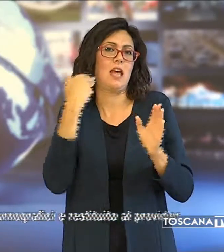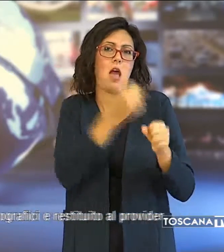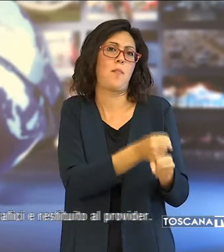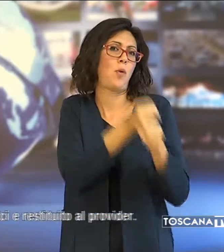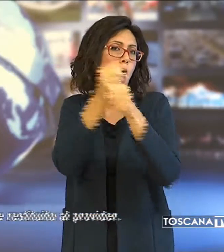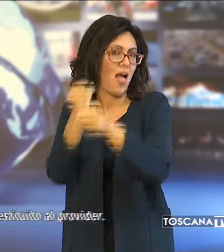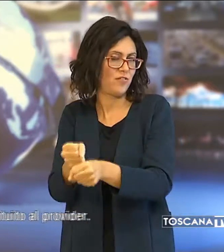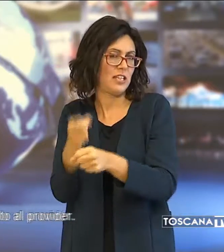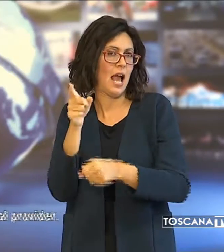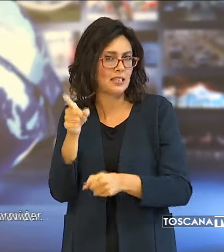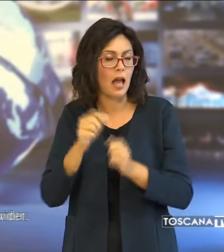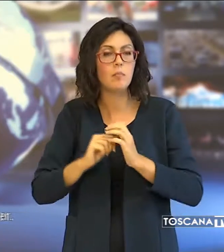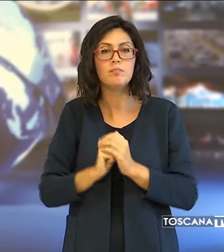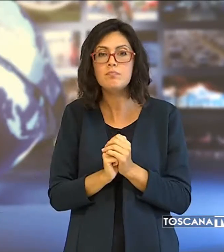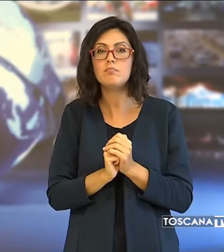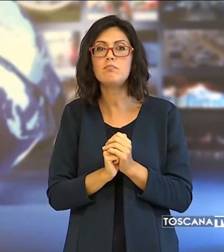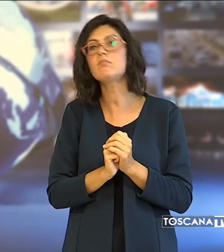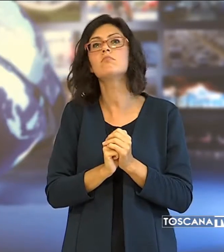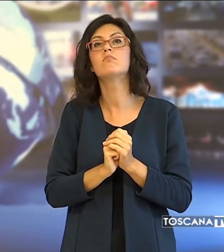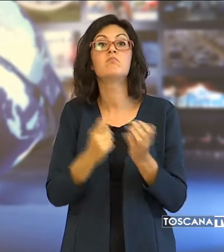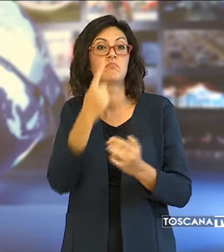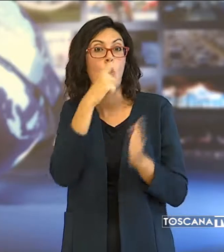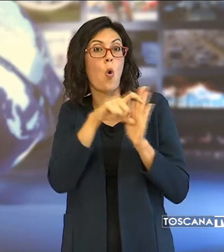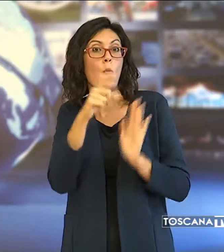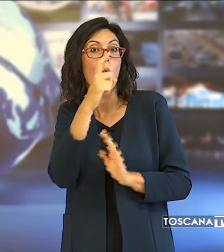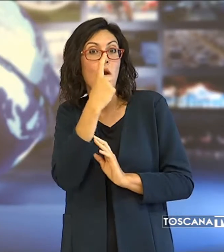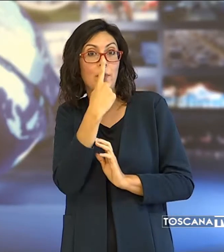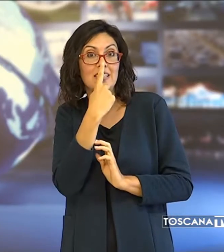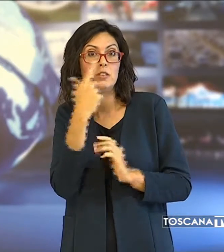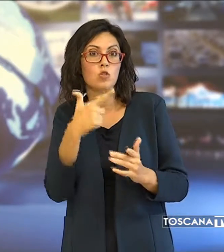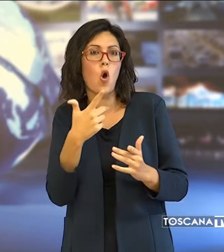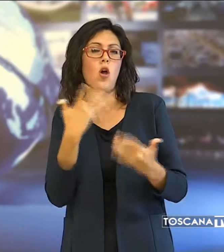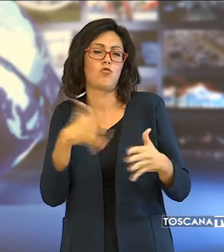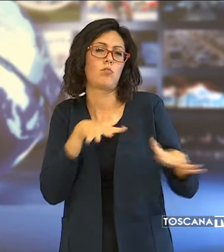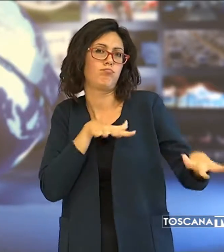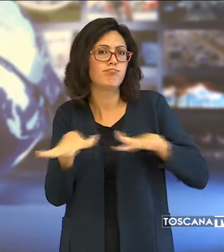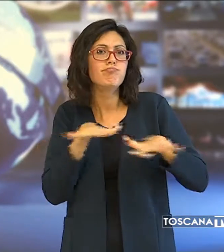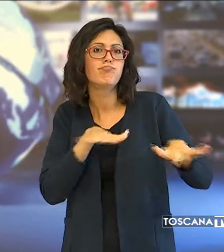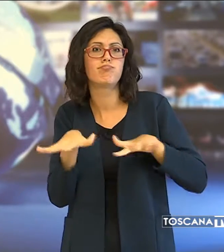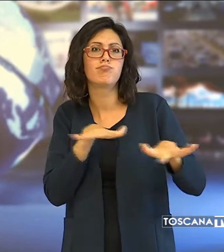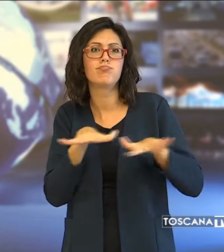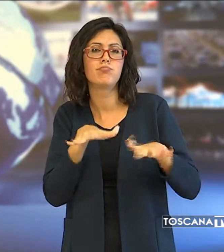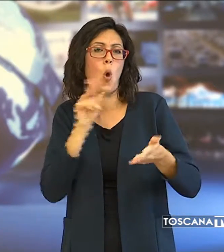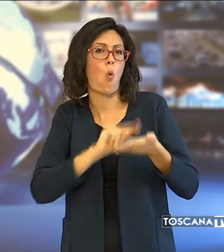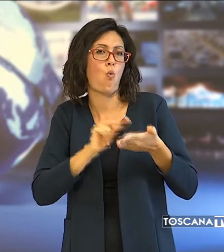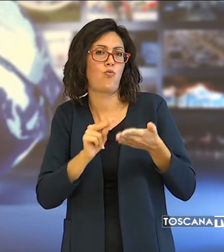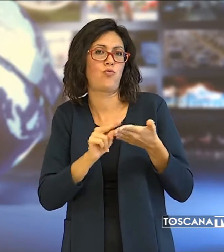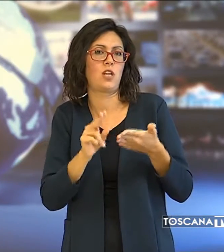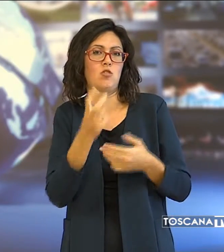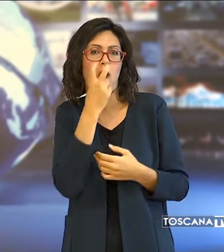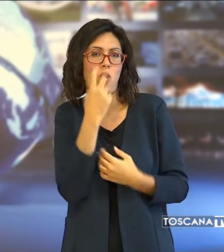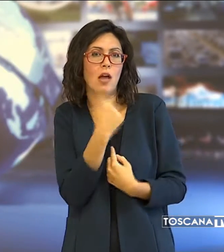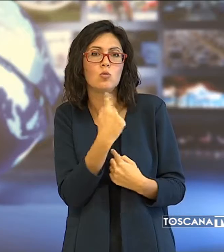sito stesso. Il Comune di Pistoia si è comunque attivato attraverso il proprio ufficio legale